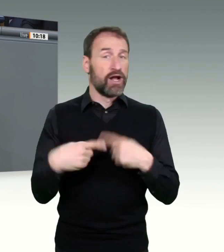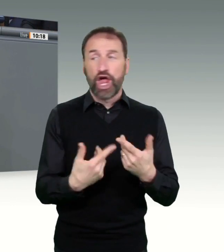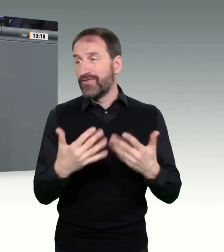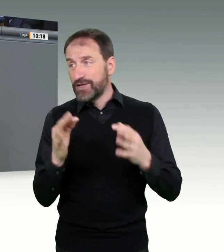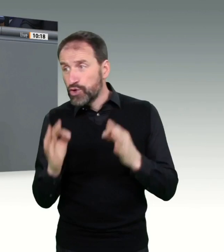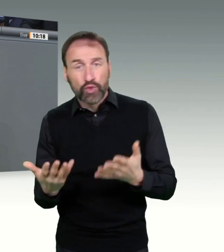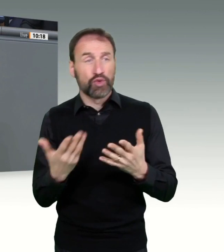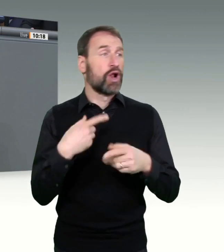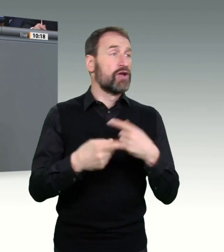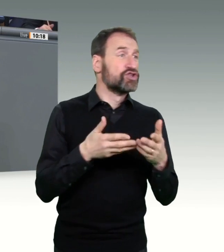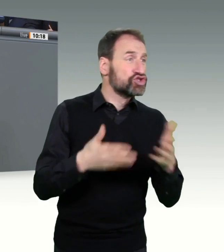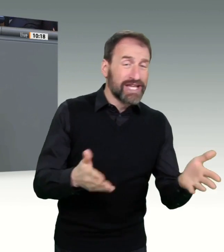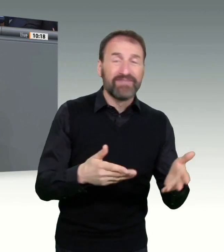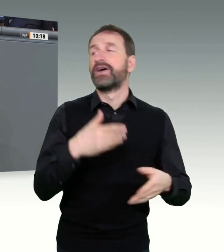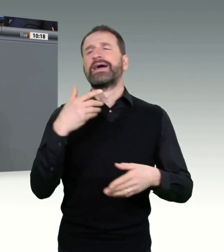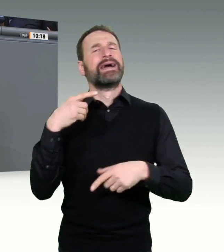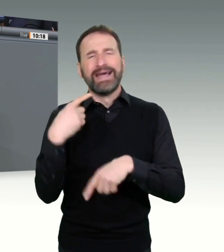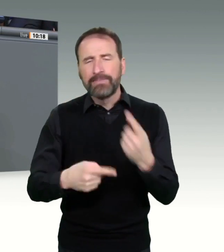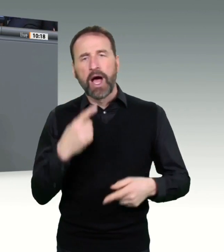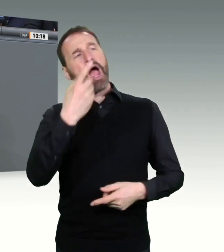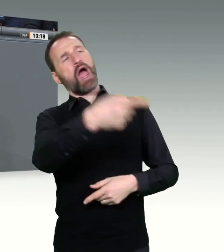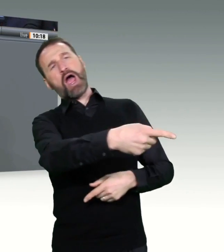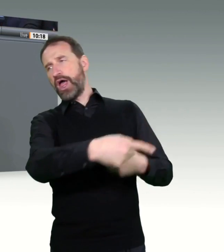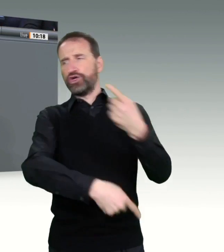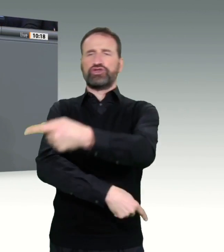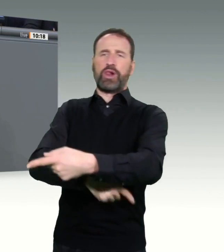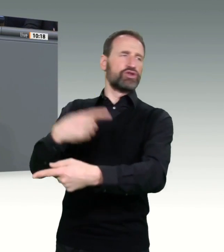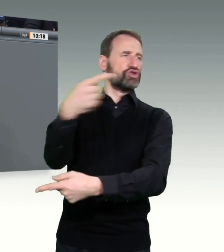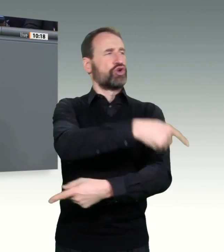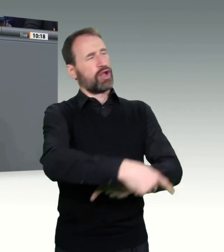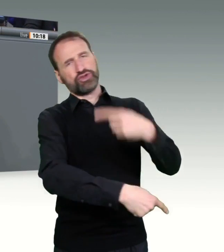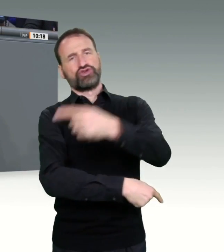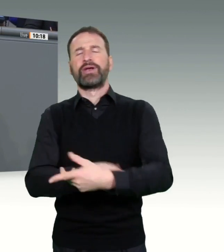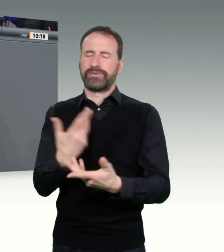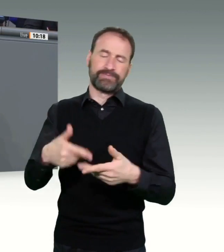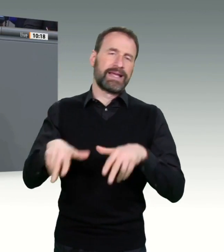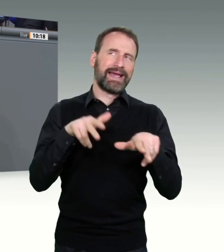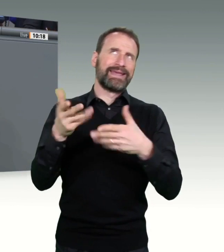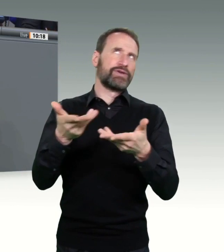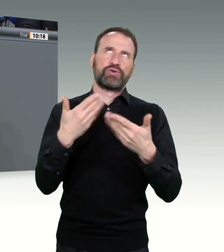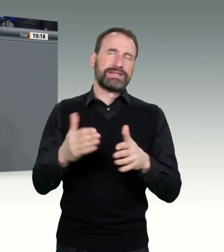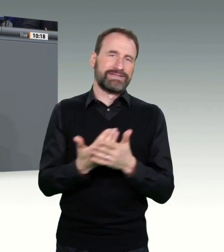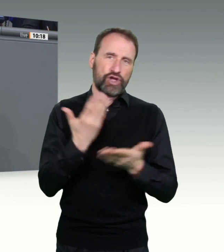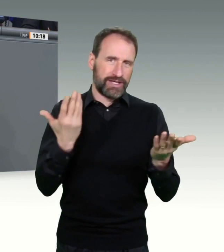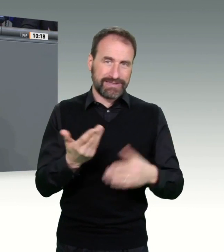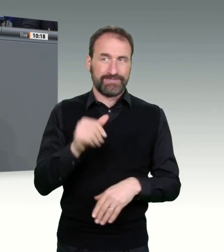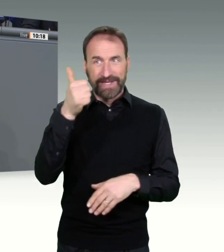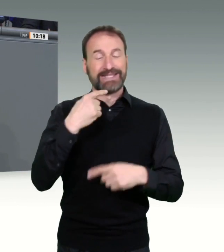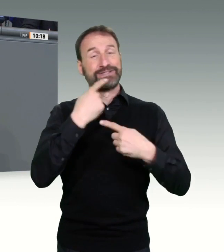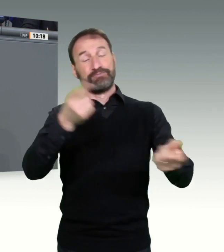dieser Regierung nichts Neues. Erst vollmundig Schnelltests zum 1. März versprechen, und wenn es dann nicht klappt, dann sind halt die Länder